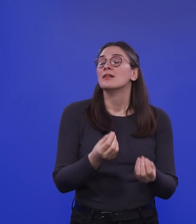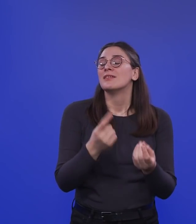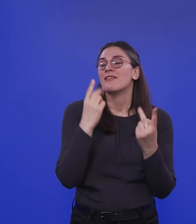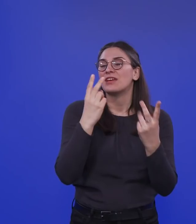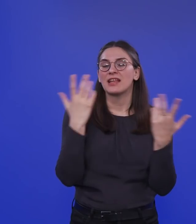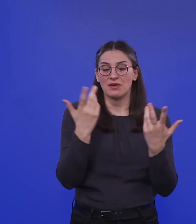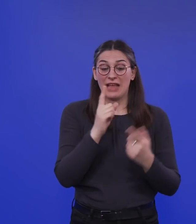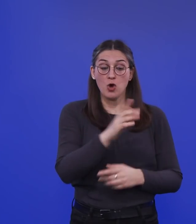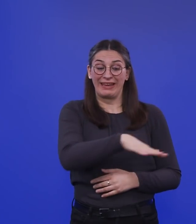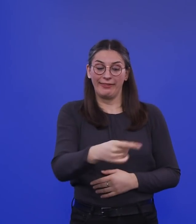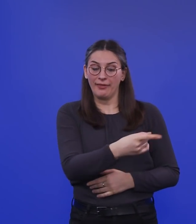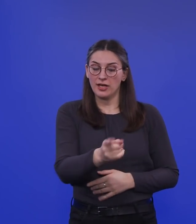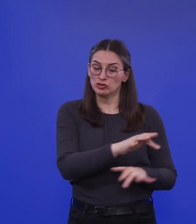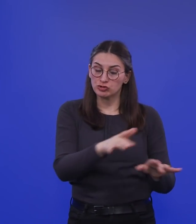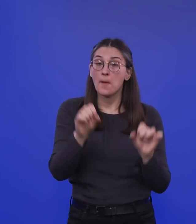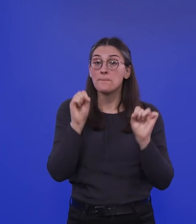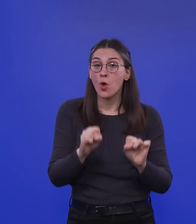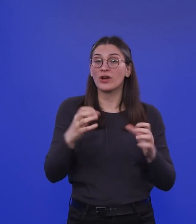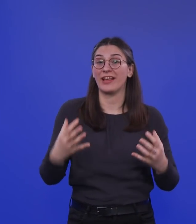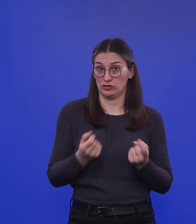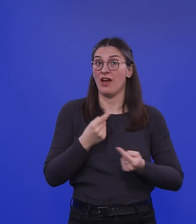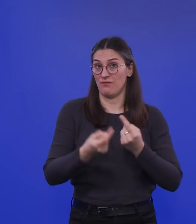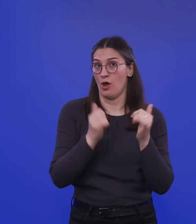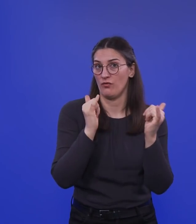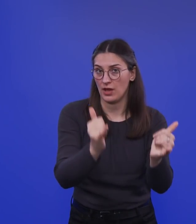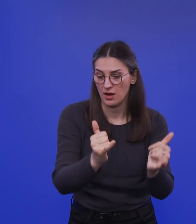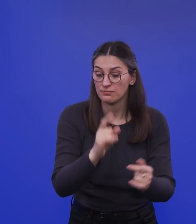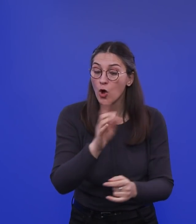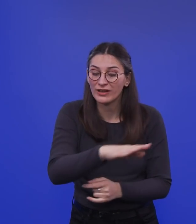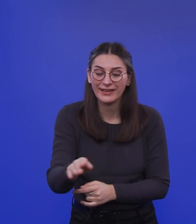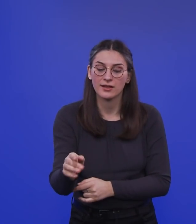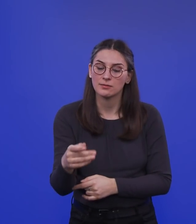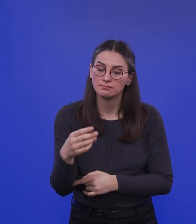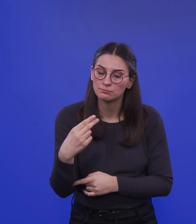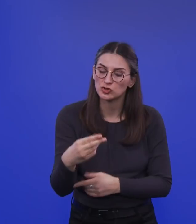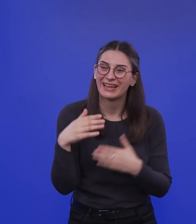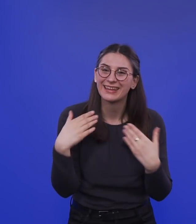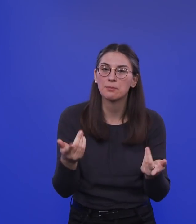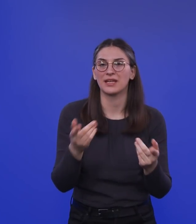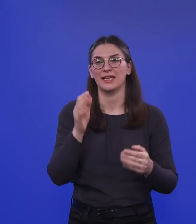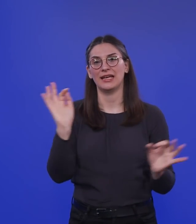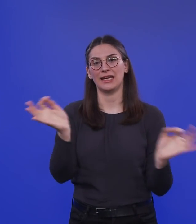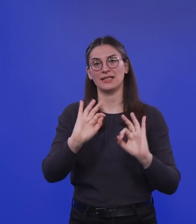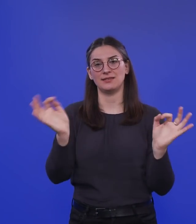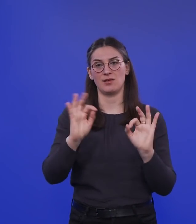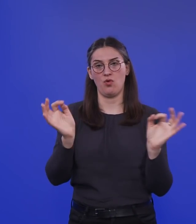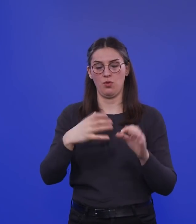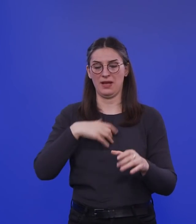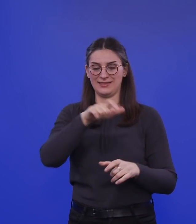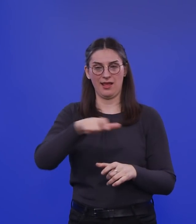schwere Verläufe haben. Und auch bei Kindern gibt es Risikopatienten. Also es gibt viele Kinder, die ein Grundrisiko haben. Nicht zu wenige. Bei